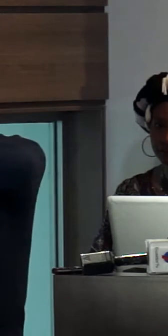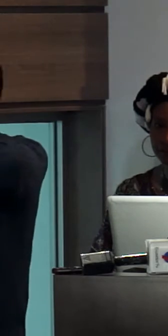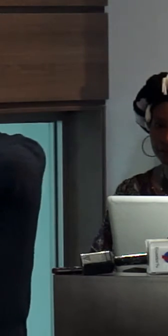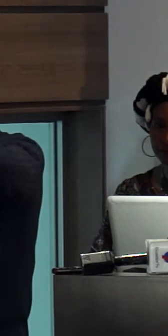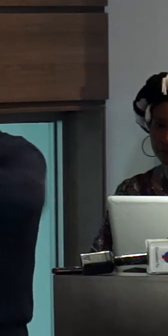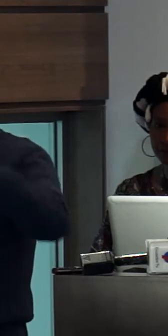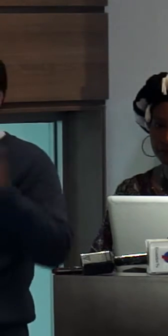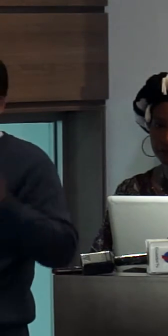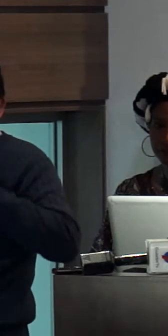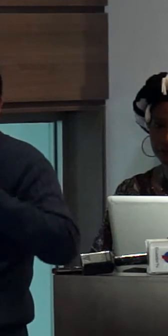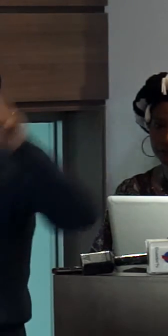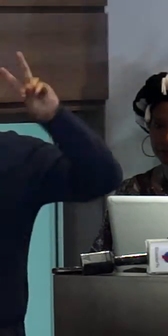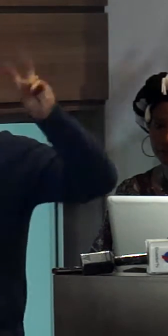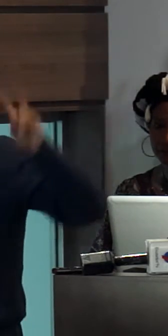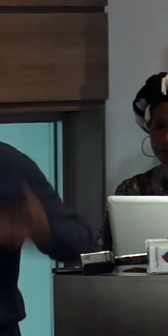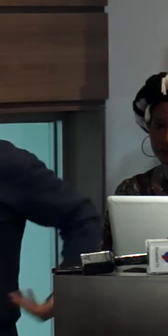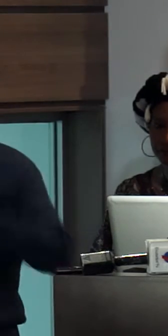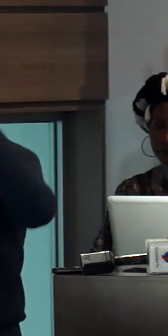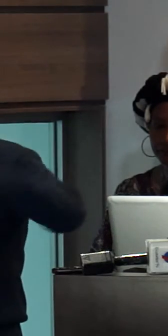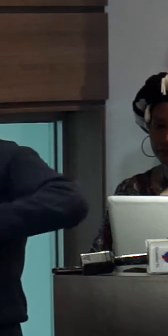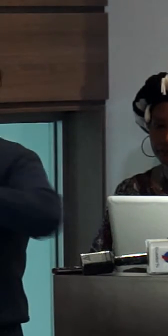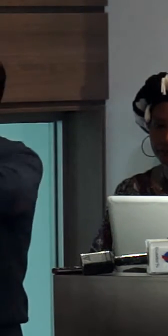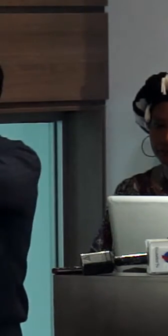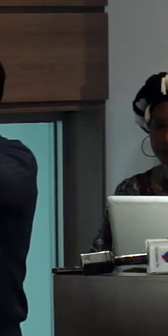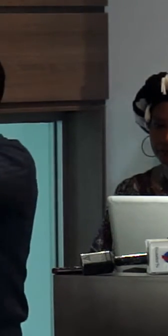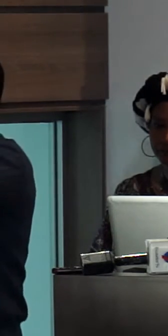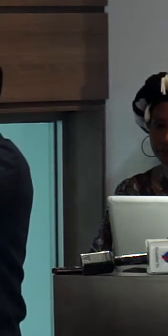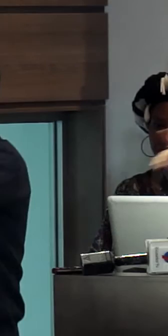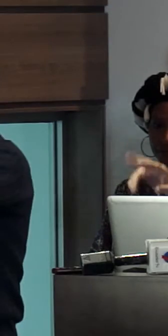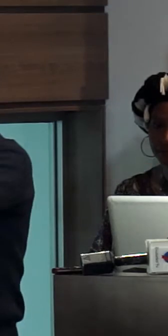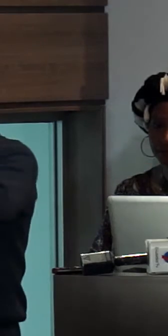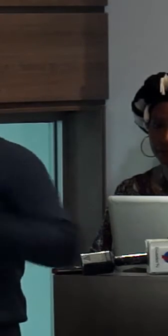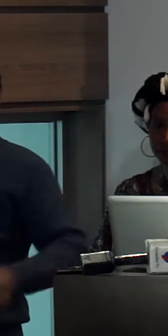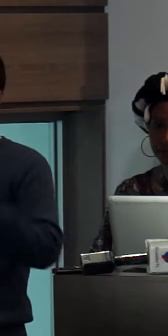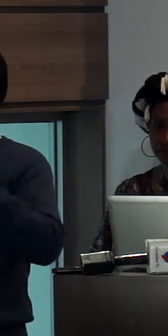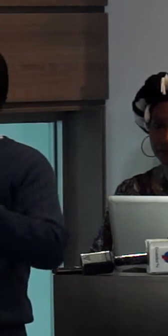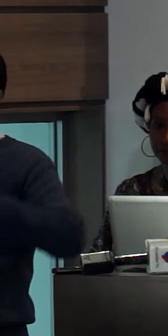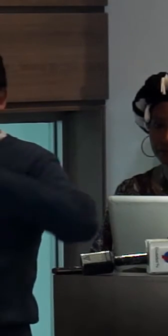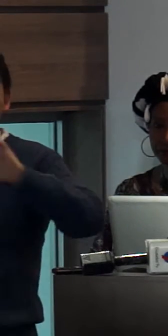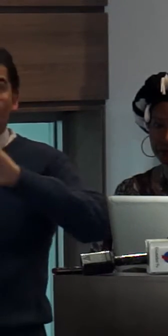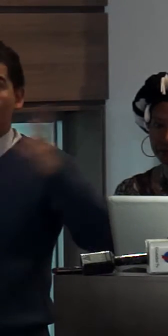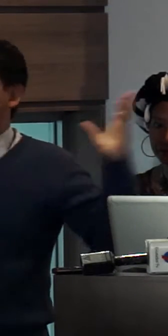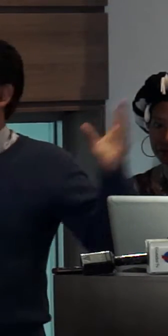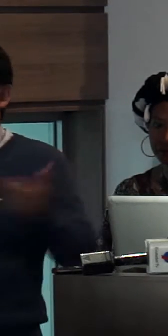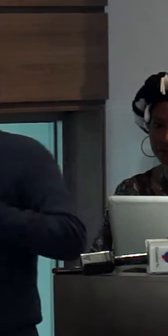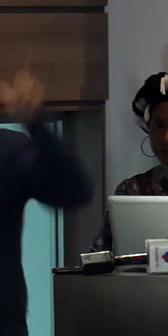discurso indebido de derechos humanos dejaría que todos los espacios de libertad tradúzcase en libertinaje